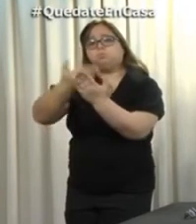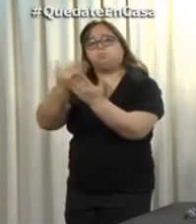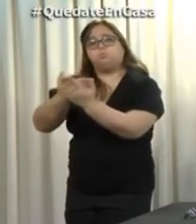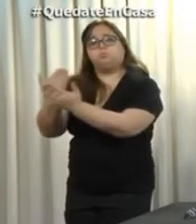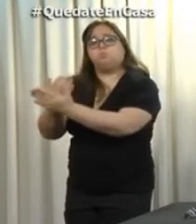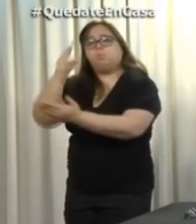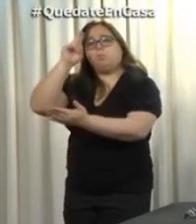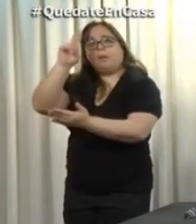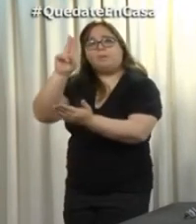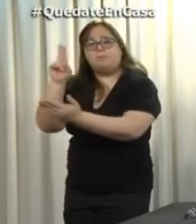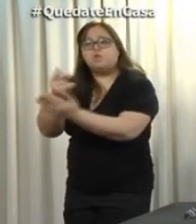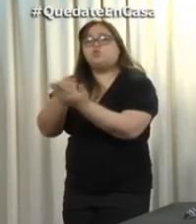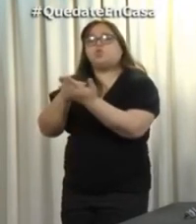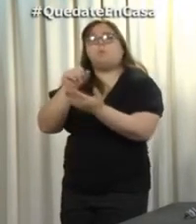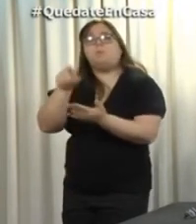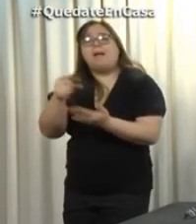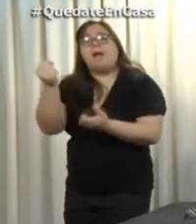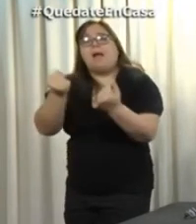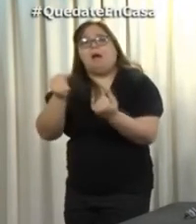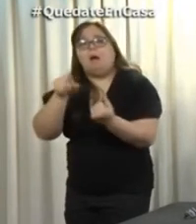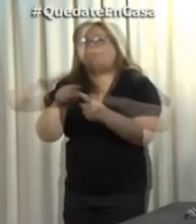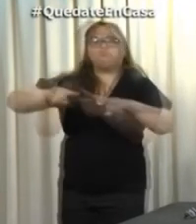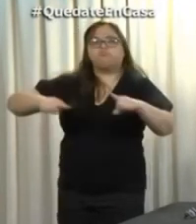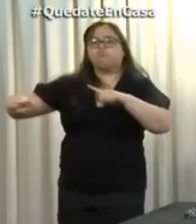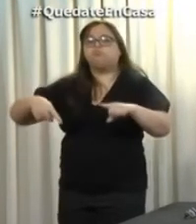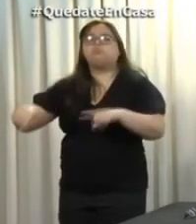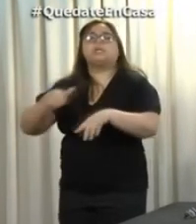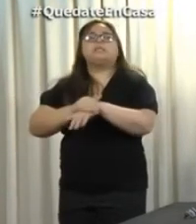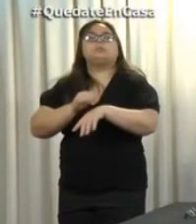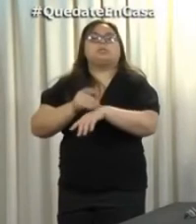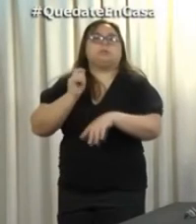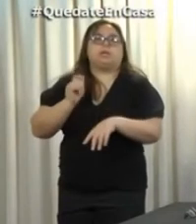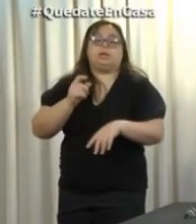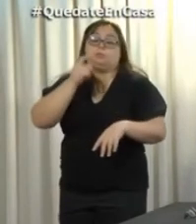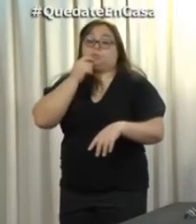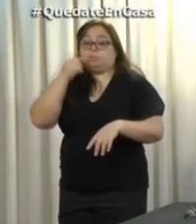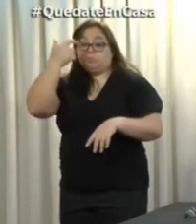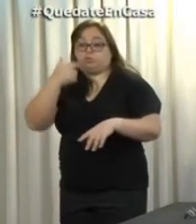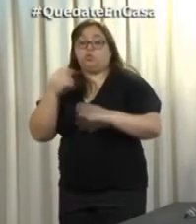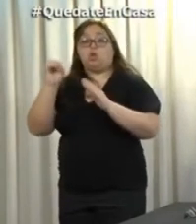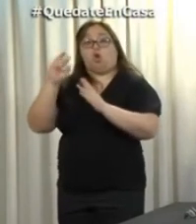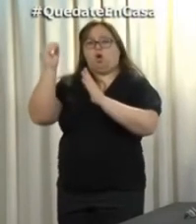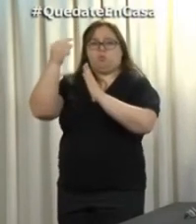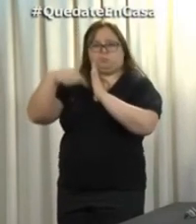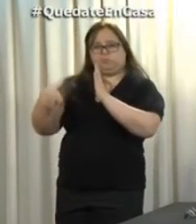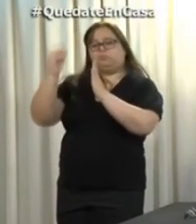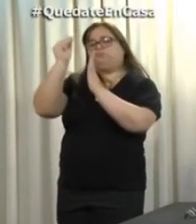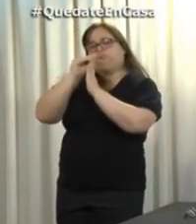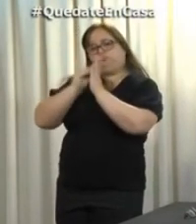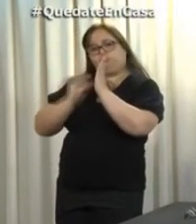vehículo como para las personas con su declaración jurada. La base de datos de las personas que van ingresando se